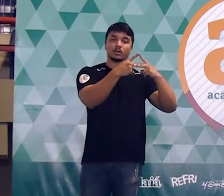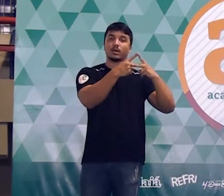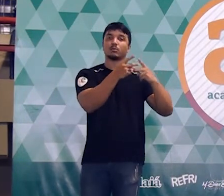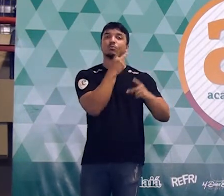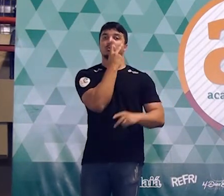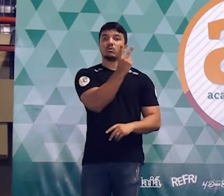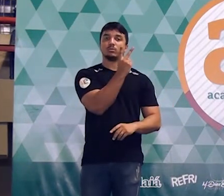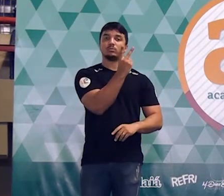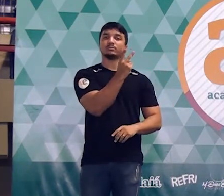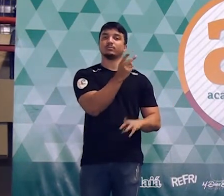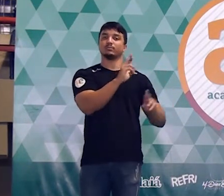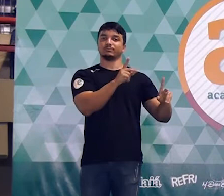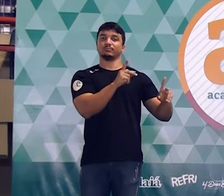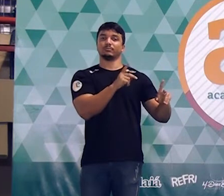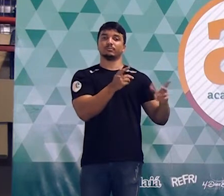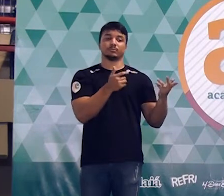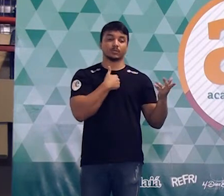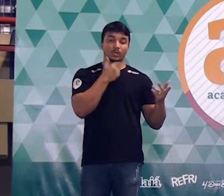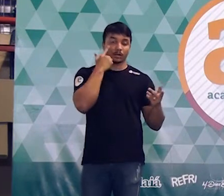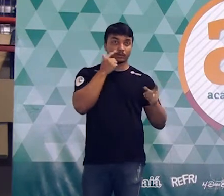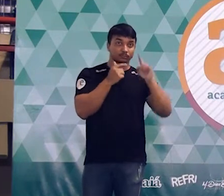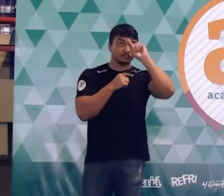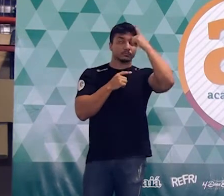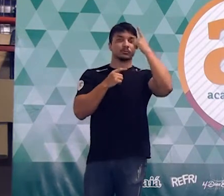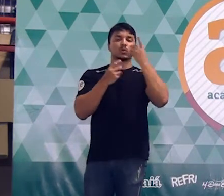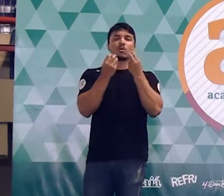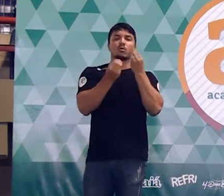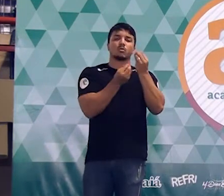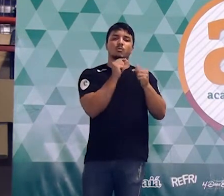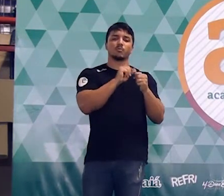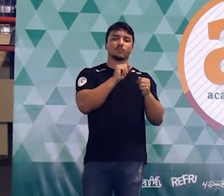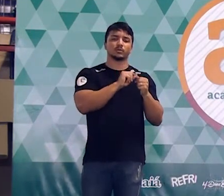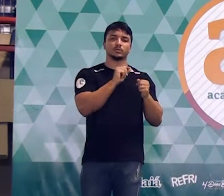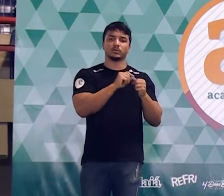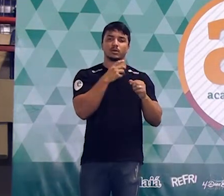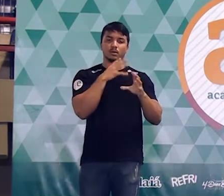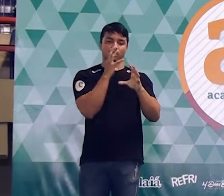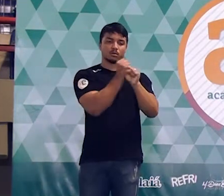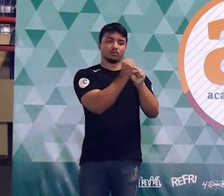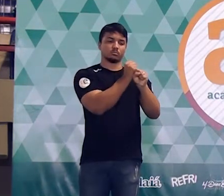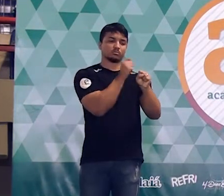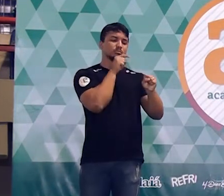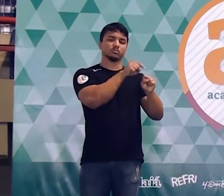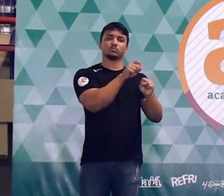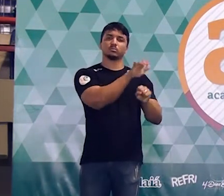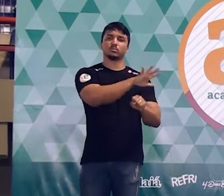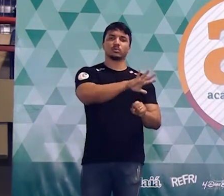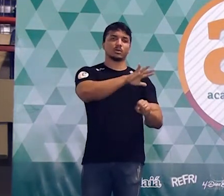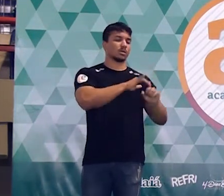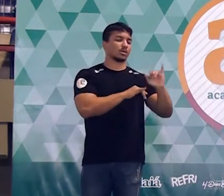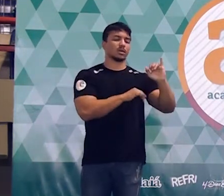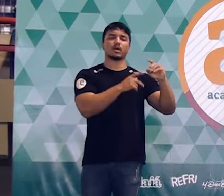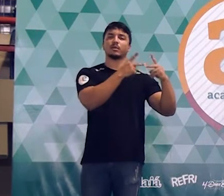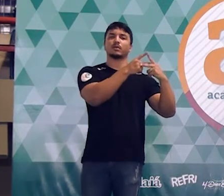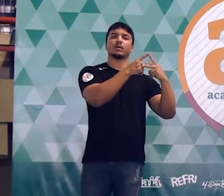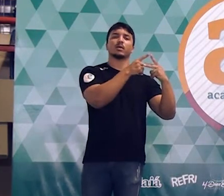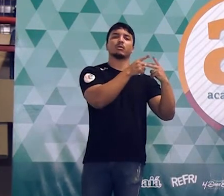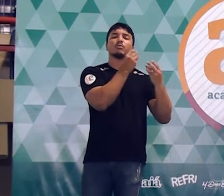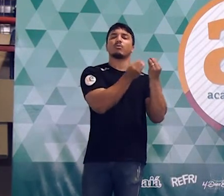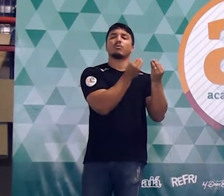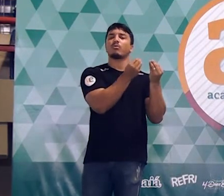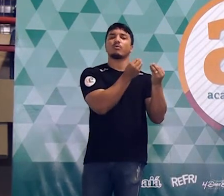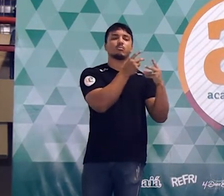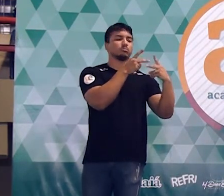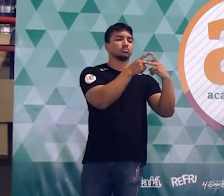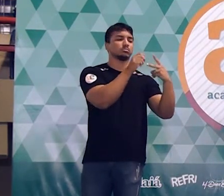dois triângulos. E aí vem aquela ideia. E como é que eu vou fazer, então, para efetuar o cálculo da área de um triângulo? Lembra